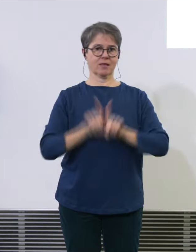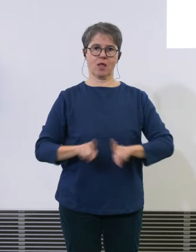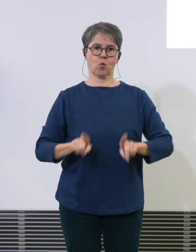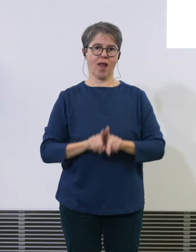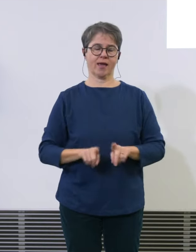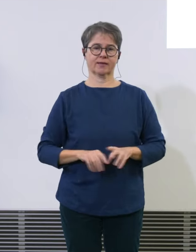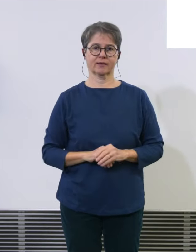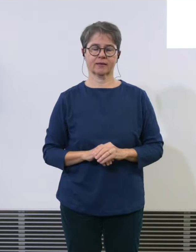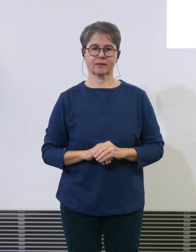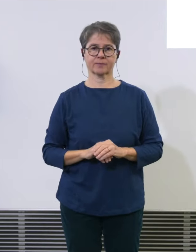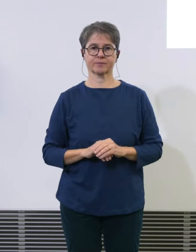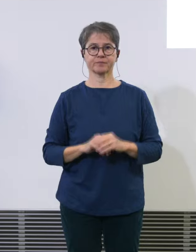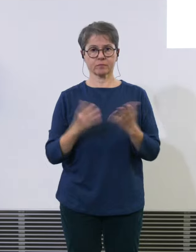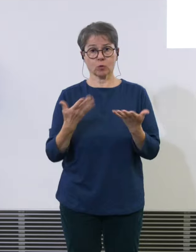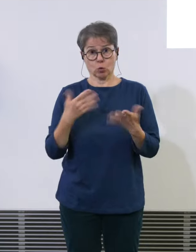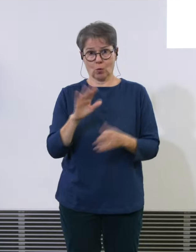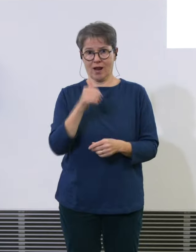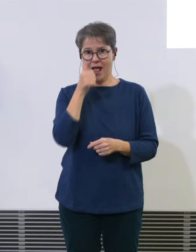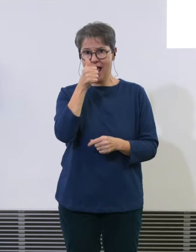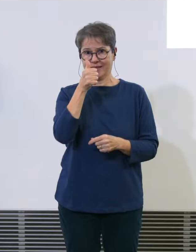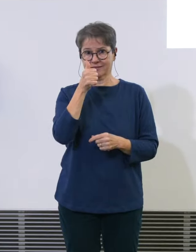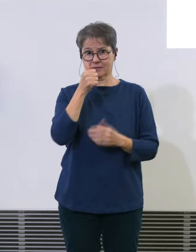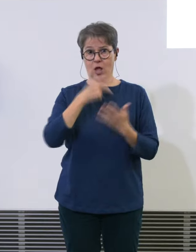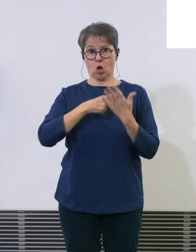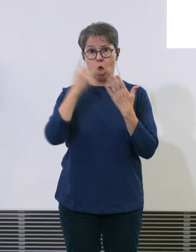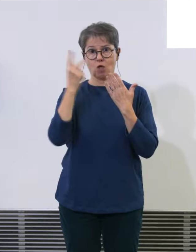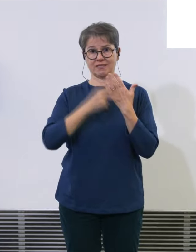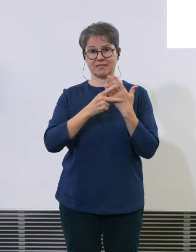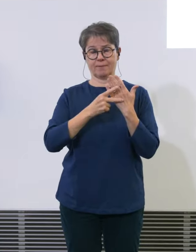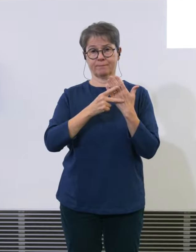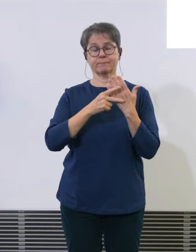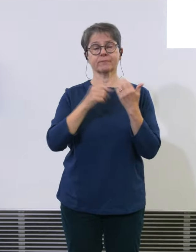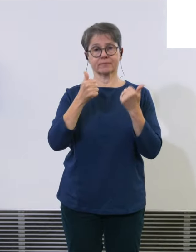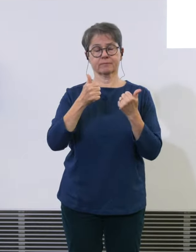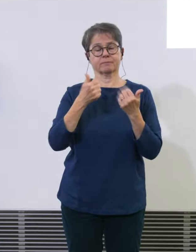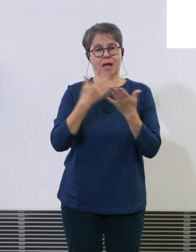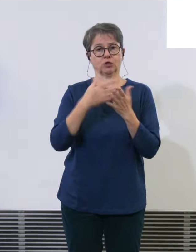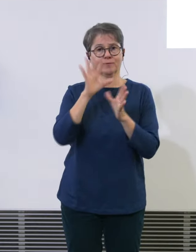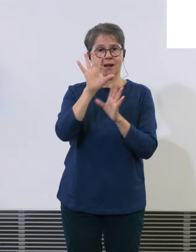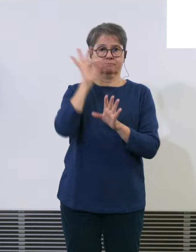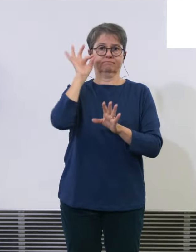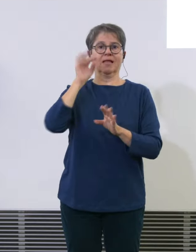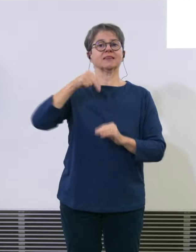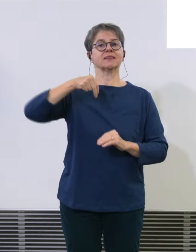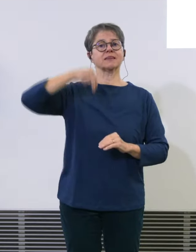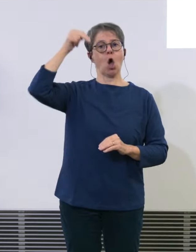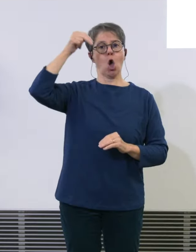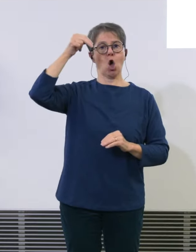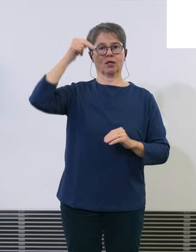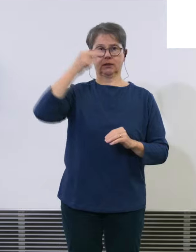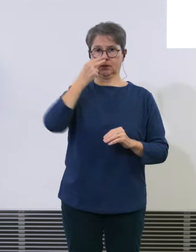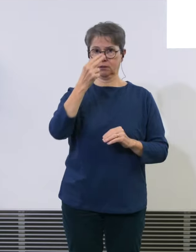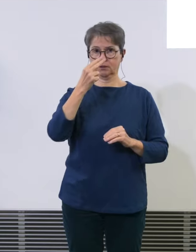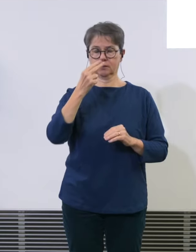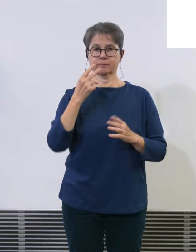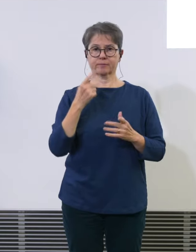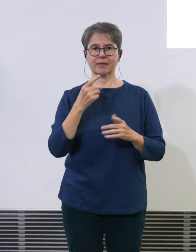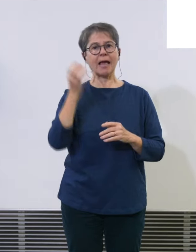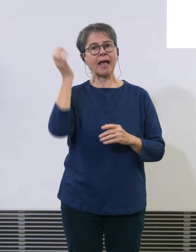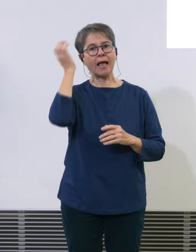Da haben wir nur ein Konzept, das Nord-Konzept, haben wir da genommen. Und da sieht man, in gelben Kreisen, wie viele